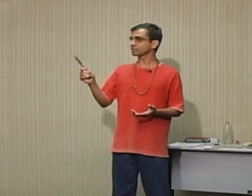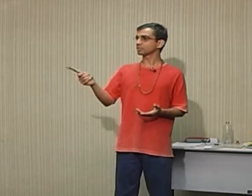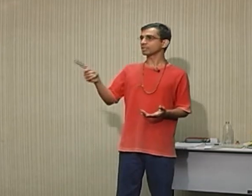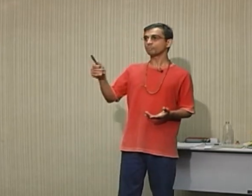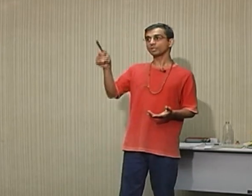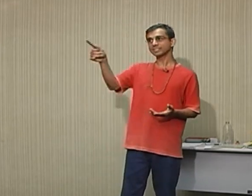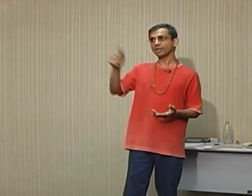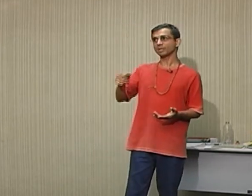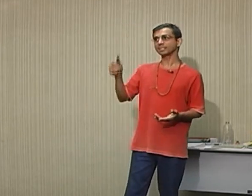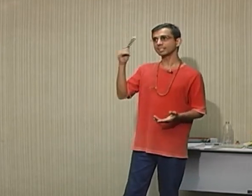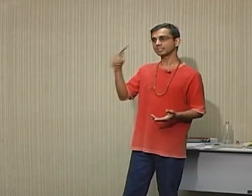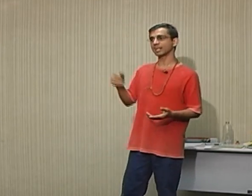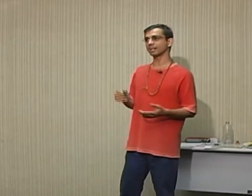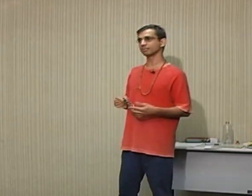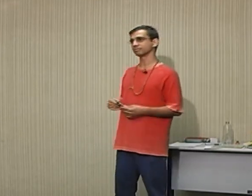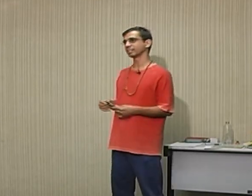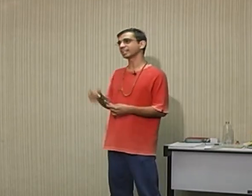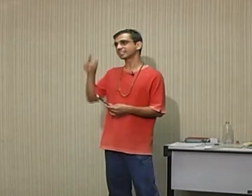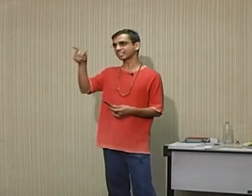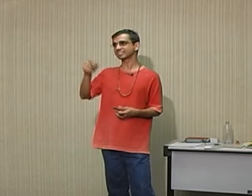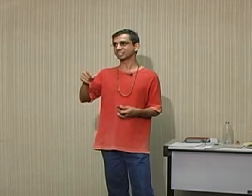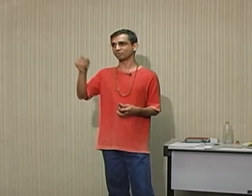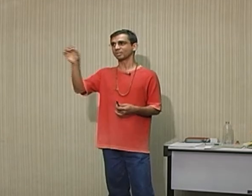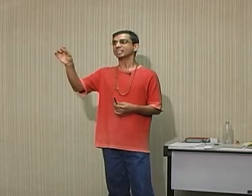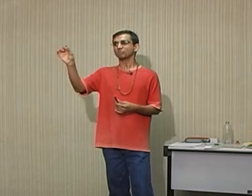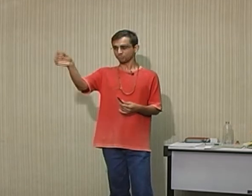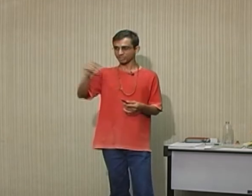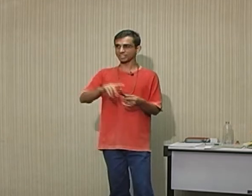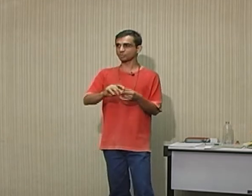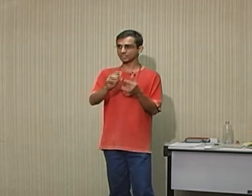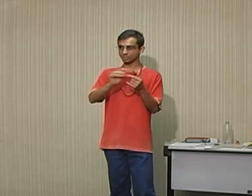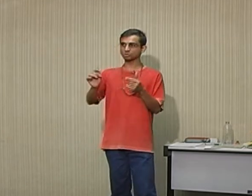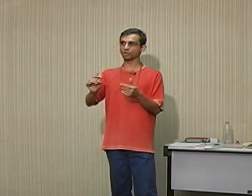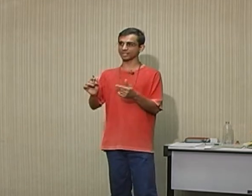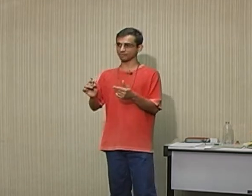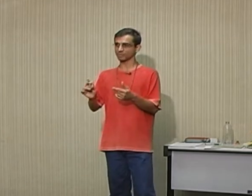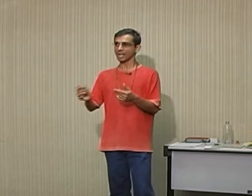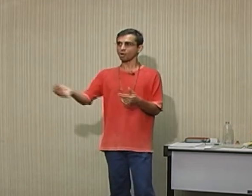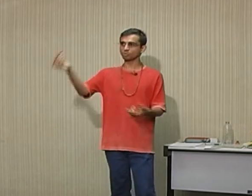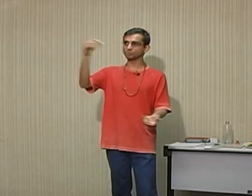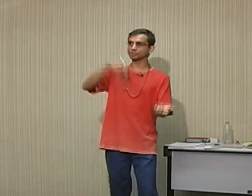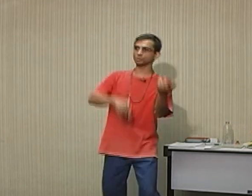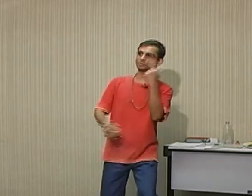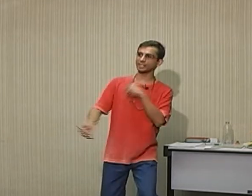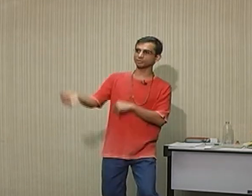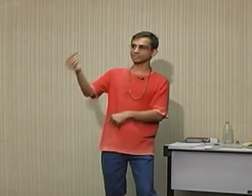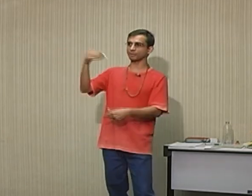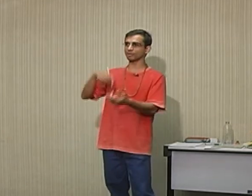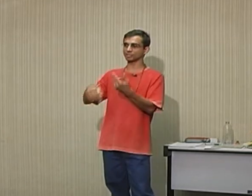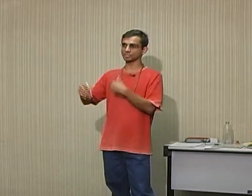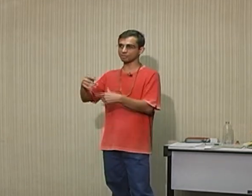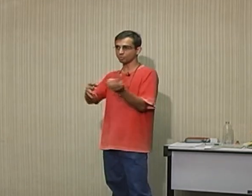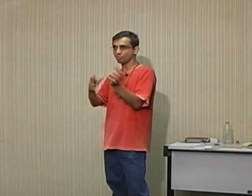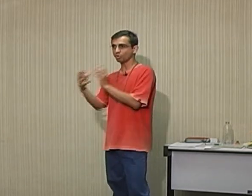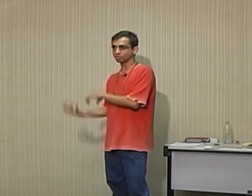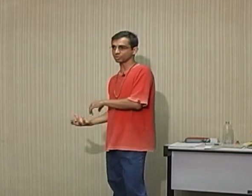Pois é, mas aí que está. Eis a questão. Poderia ter botado chora. Algumas pessoas fariam essa palavra-chave com outros